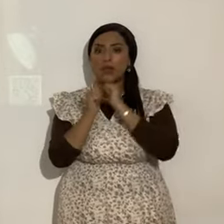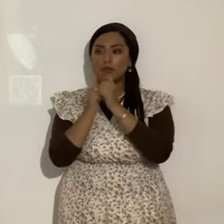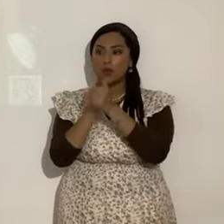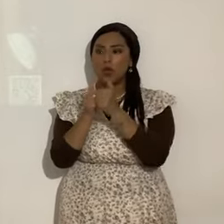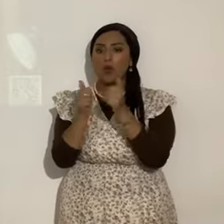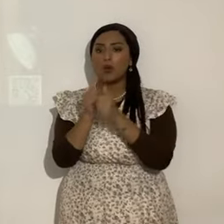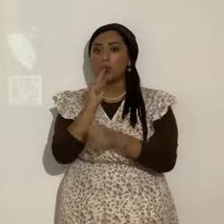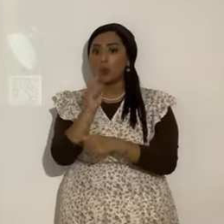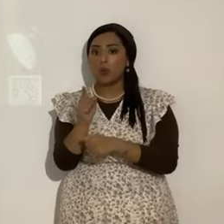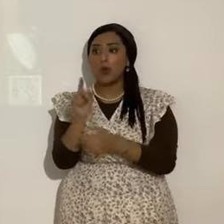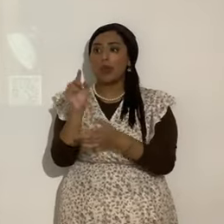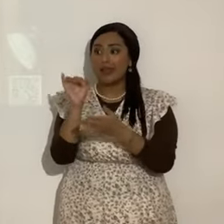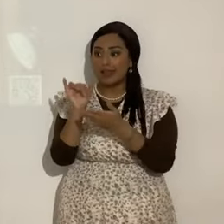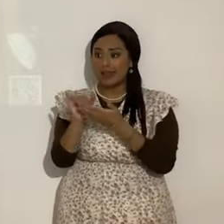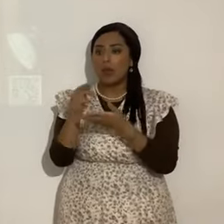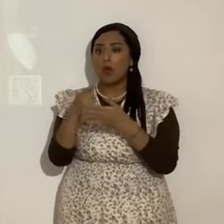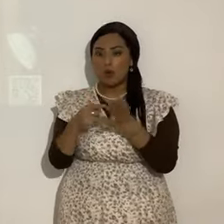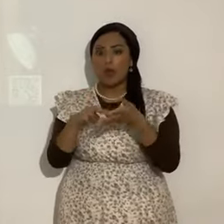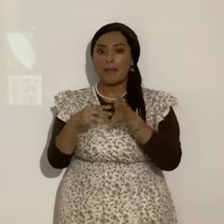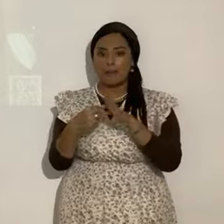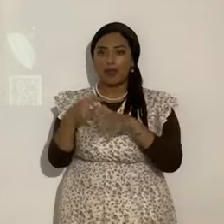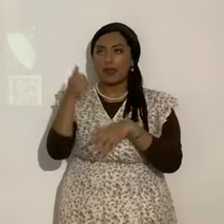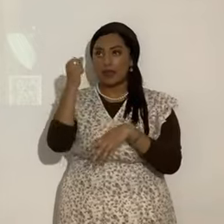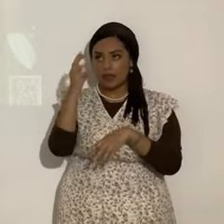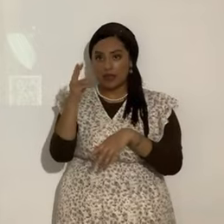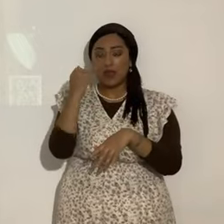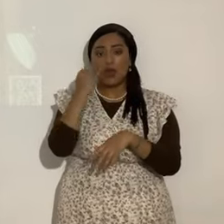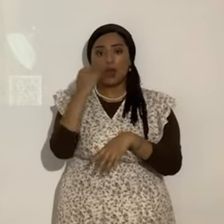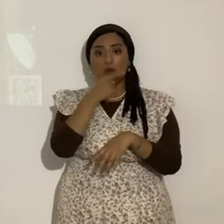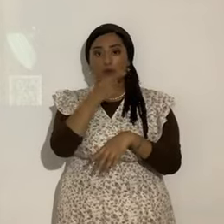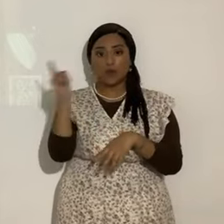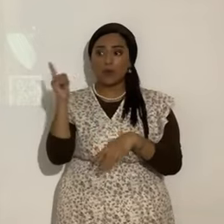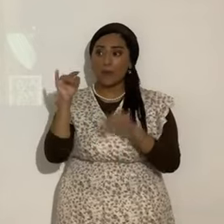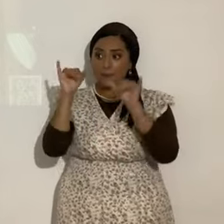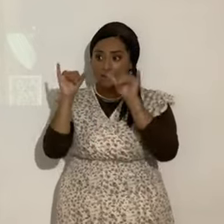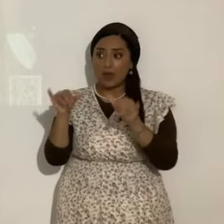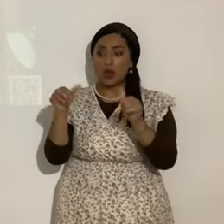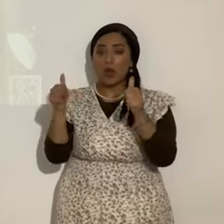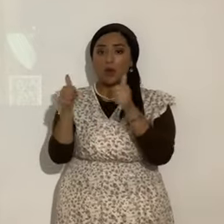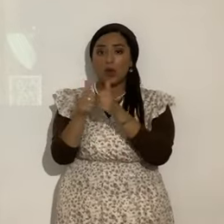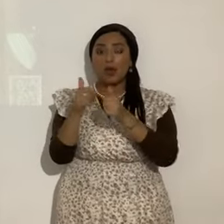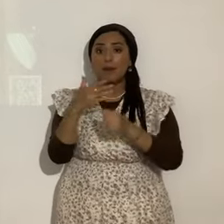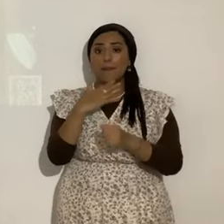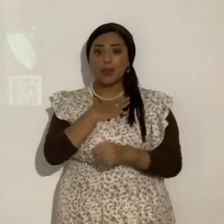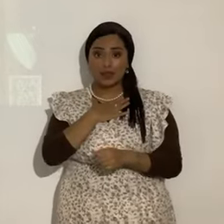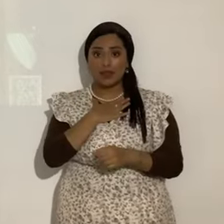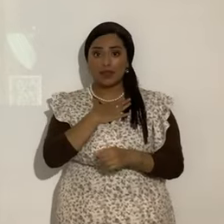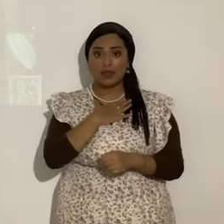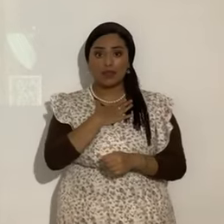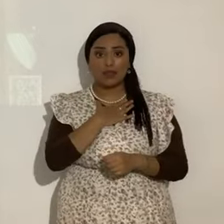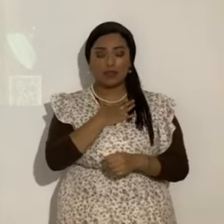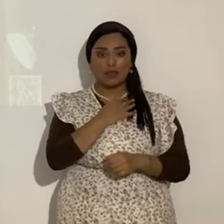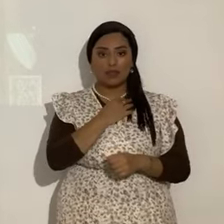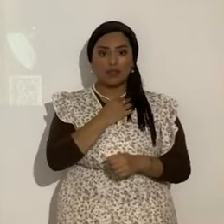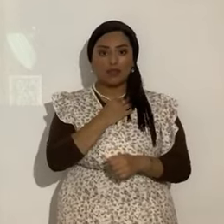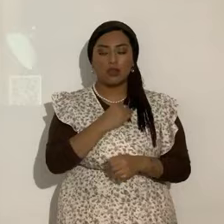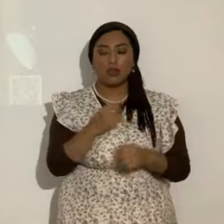Y es a lo que se está refiriendo Yahshua. Si permaneciéres en mí. ¿Sí? En mi palabra.